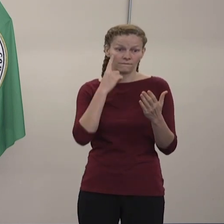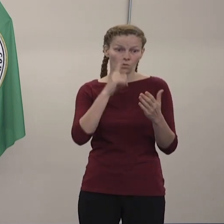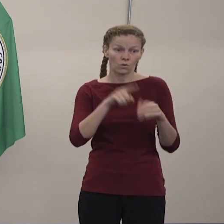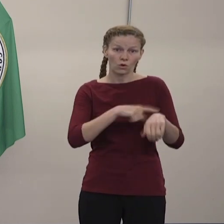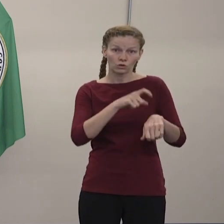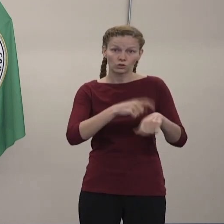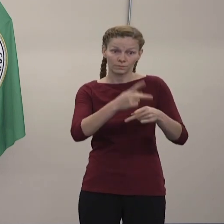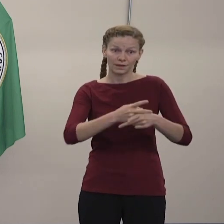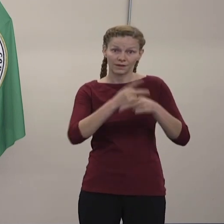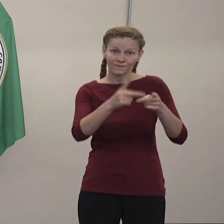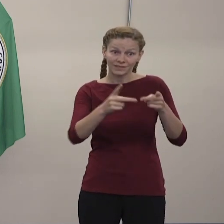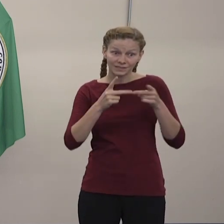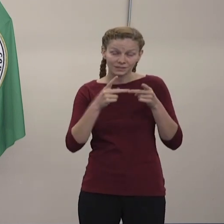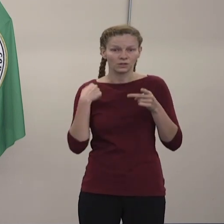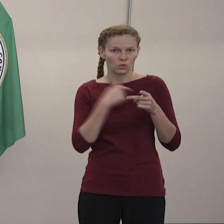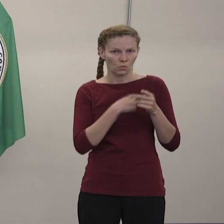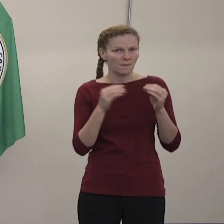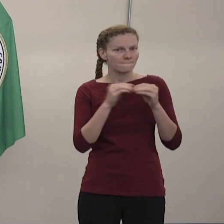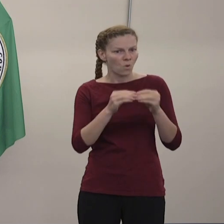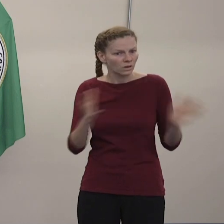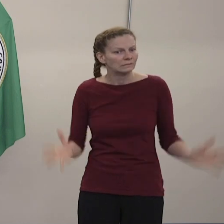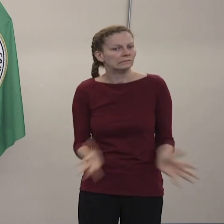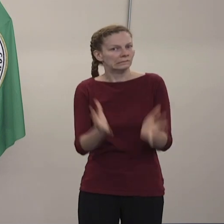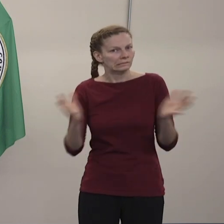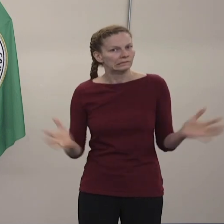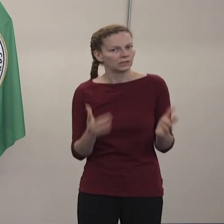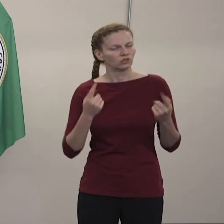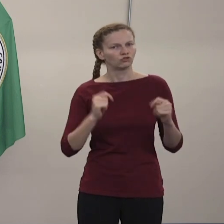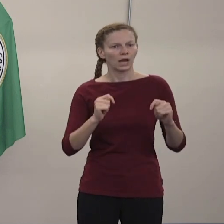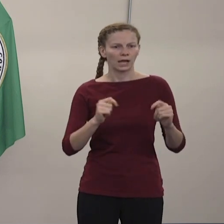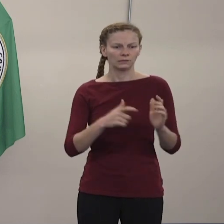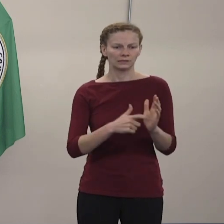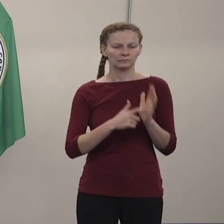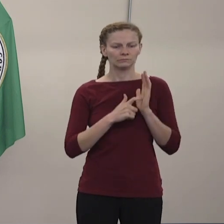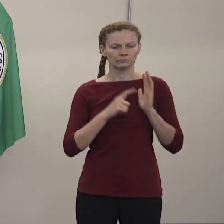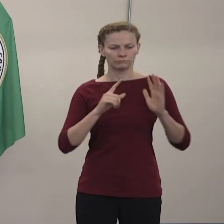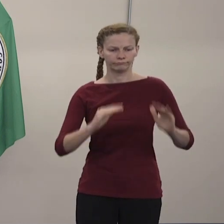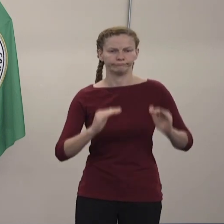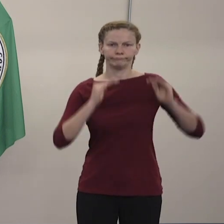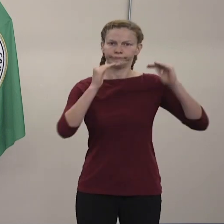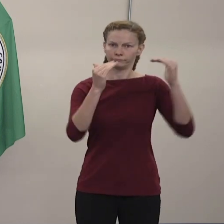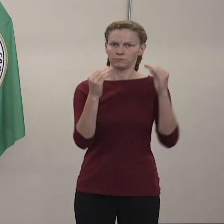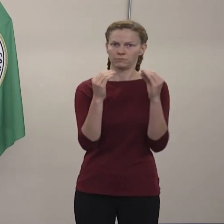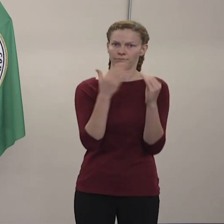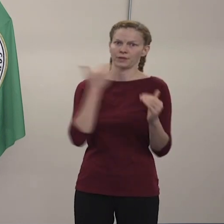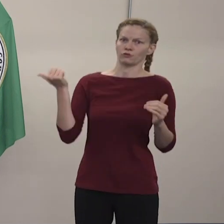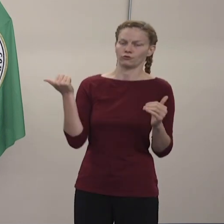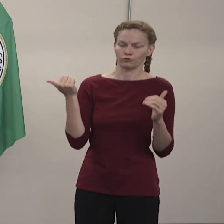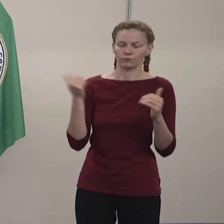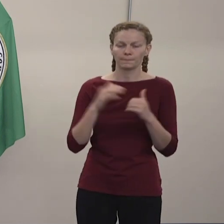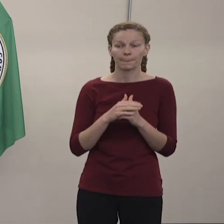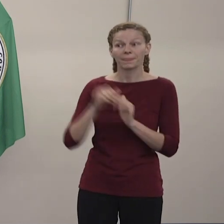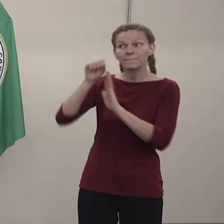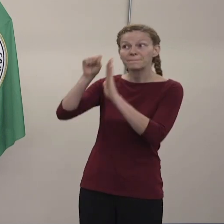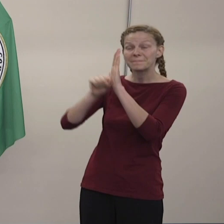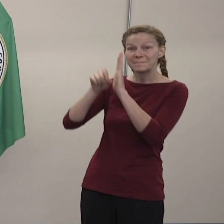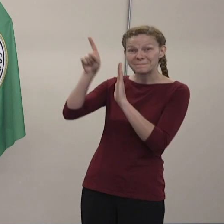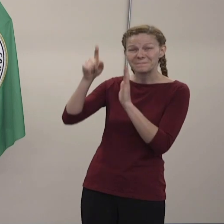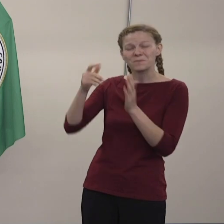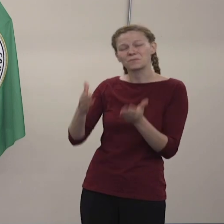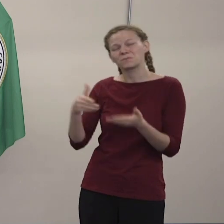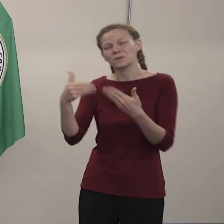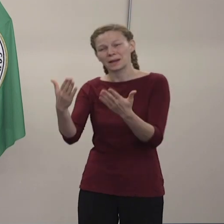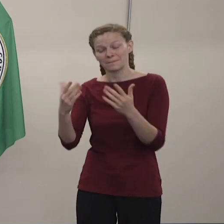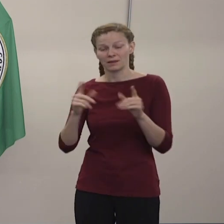nuestras instalaciones de larga duración, cuando se encontró un caso en los empleados. Las